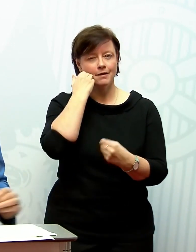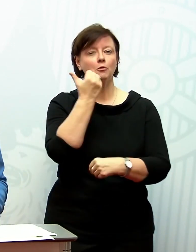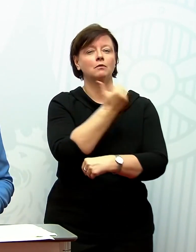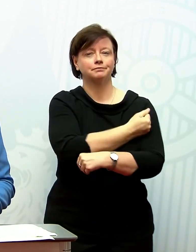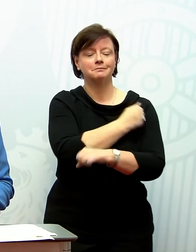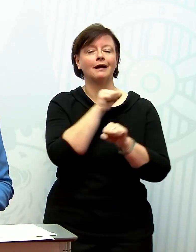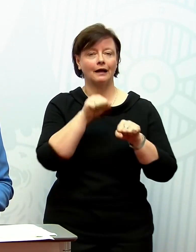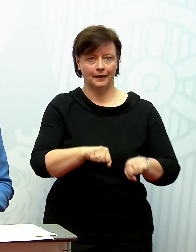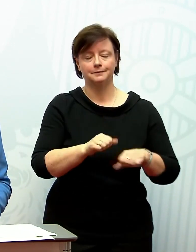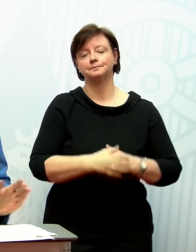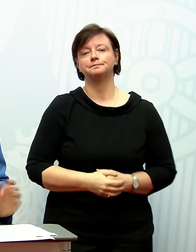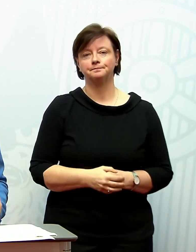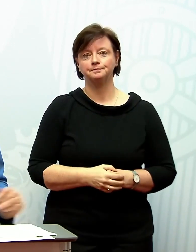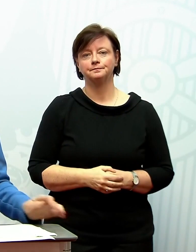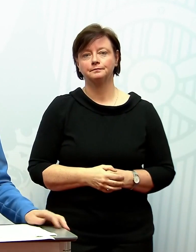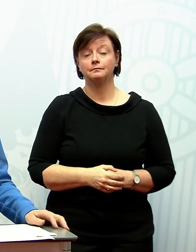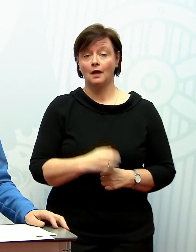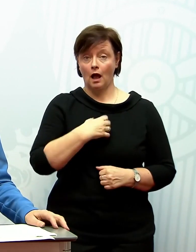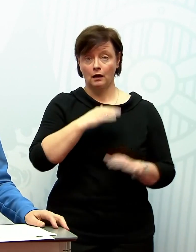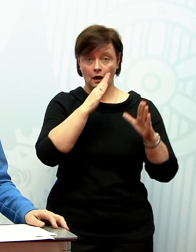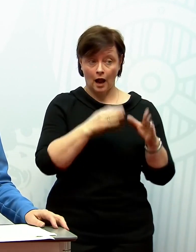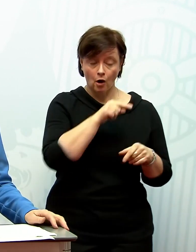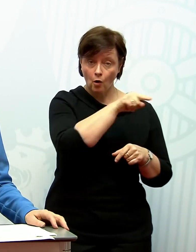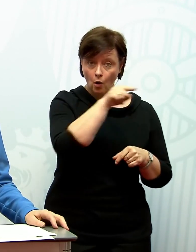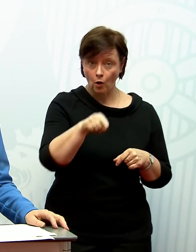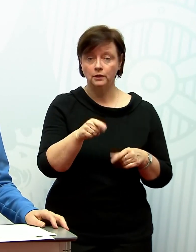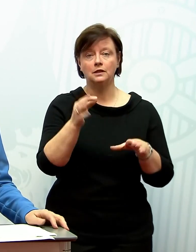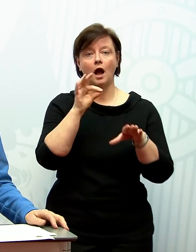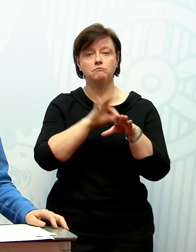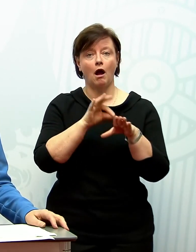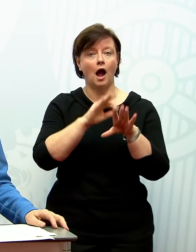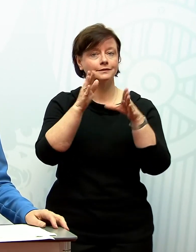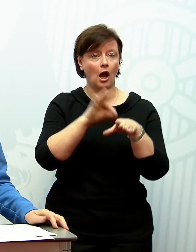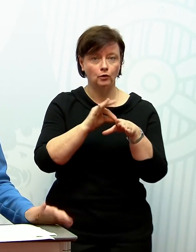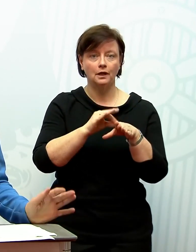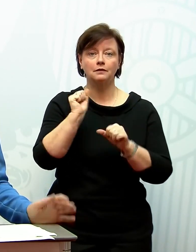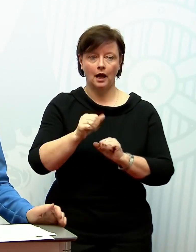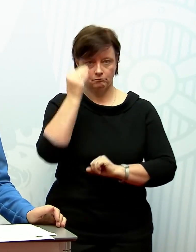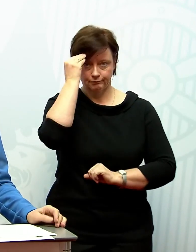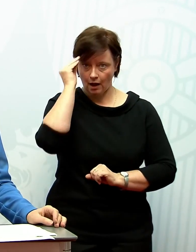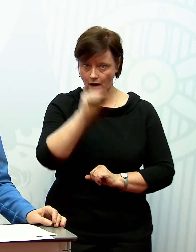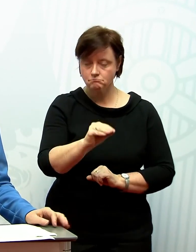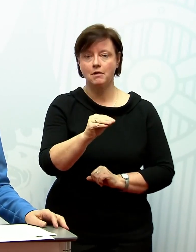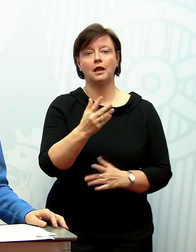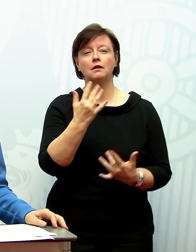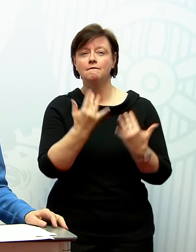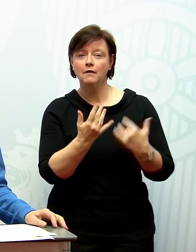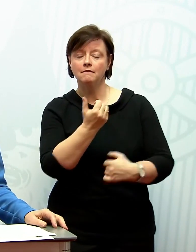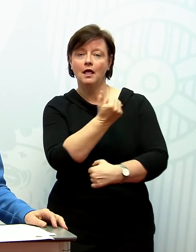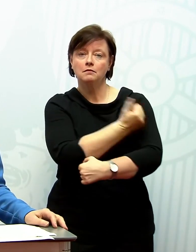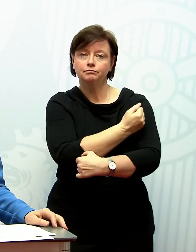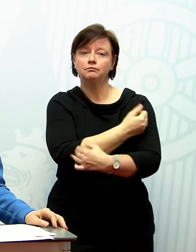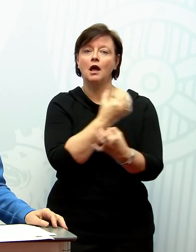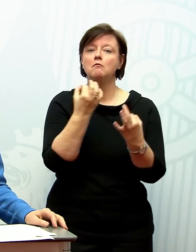in den Impfzentren geimpft werden. Auch die Krankenhäuser und die niedergelassenen Ärzte sollen sich jetzt melden können, wie viele Dosen sie für ihre